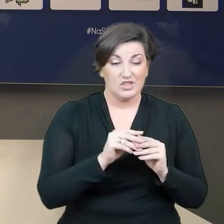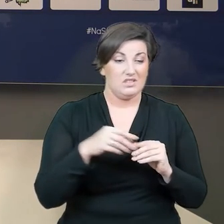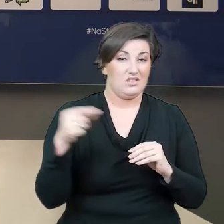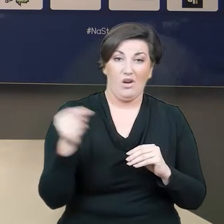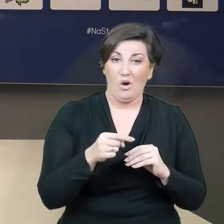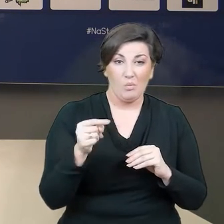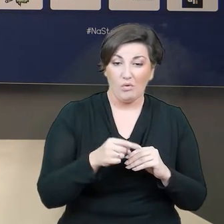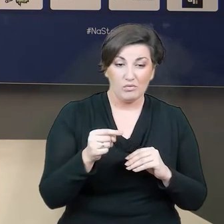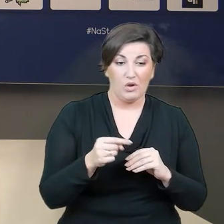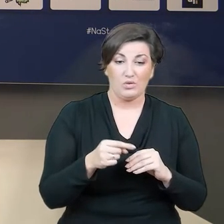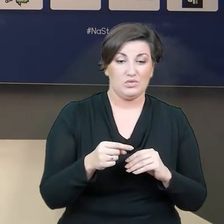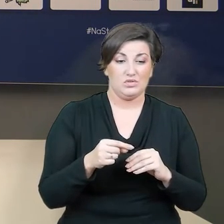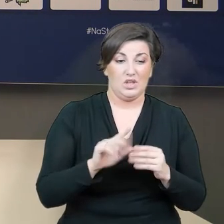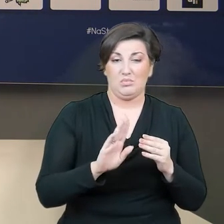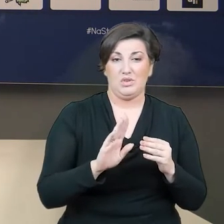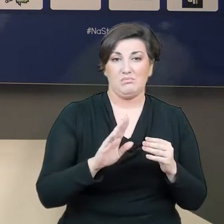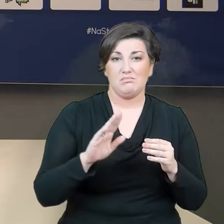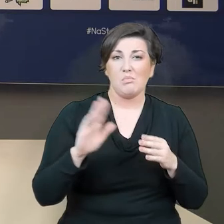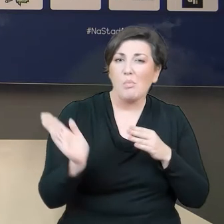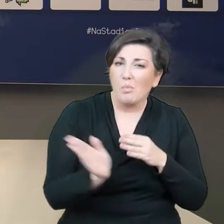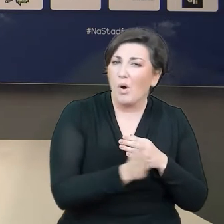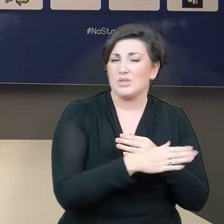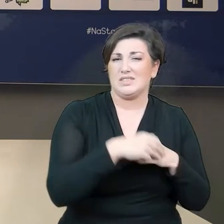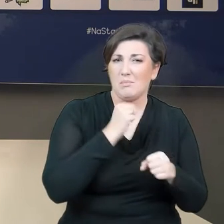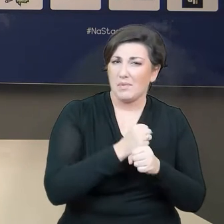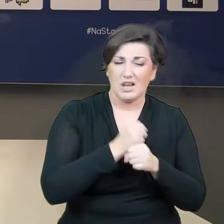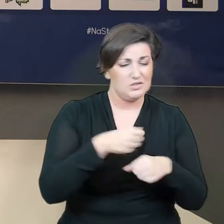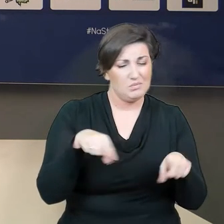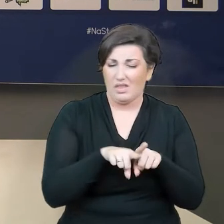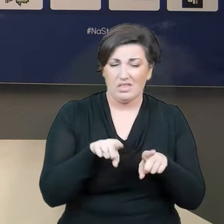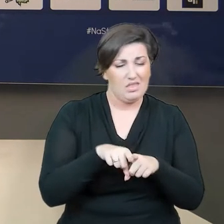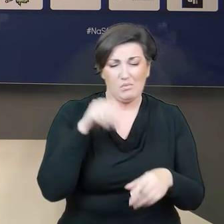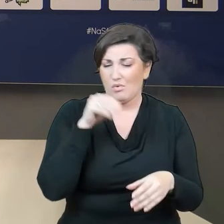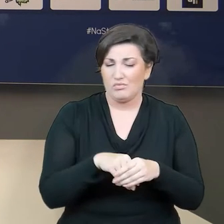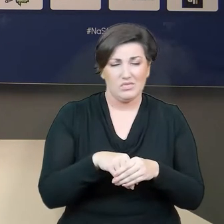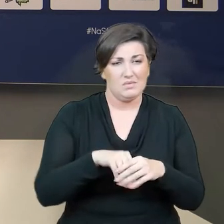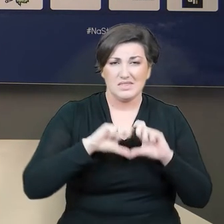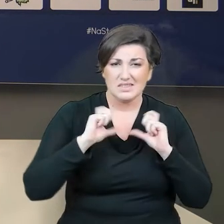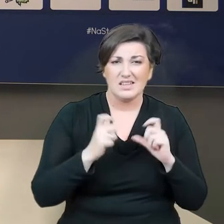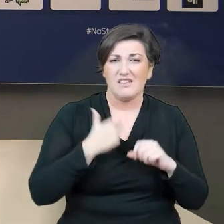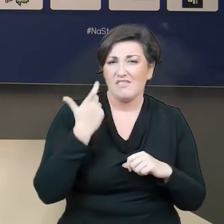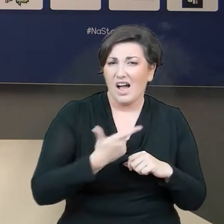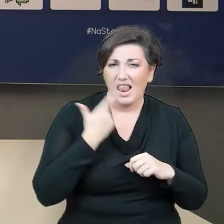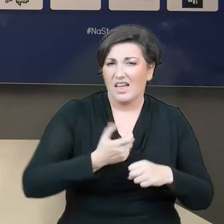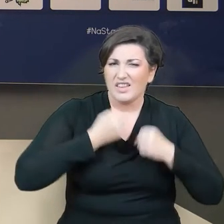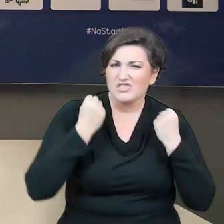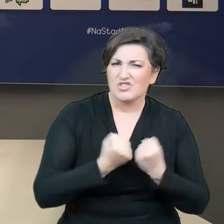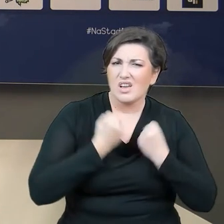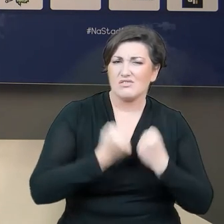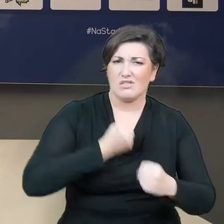spokojnie, normalnie. Nie, na pewno siedzi to w głowie. Nie po to dwa lata ciężko pracowaliśmy ze sztabem i